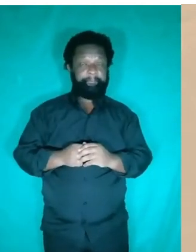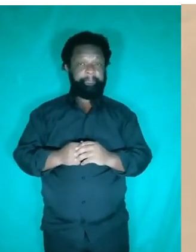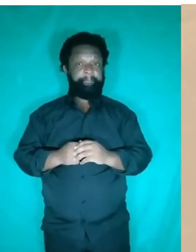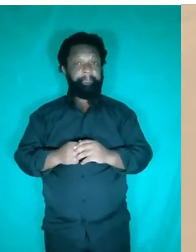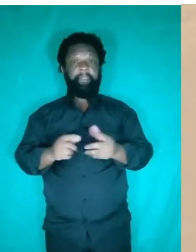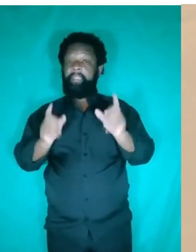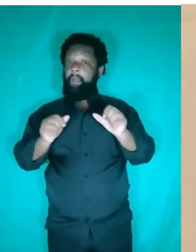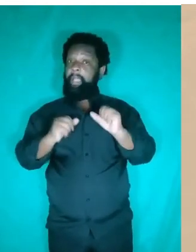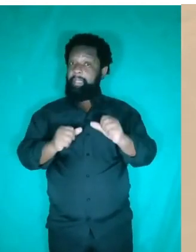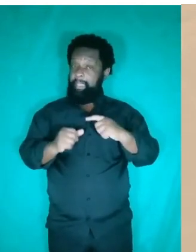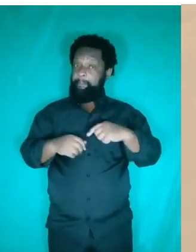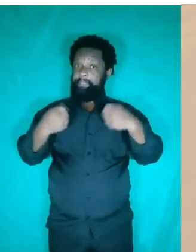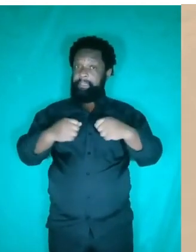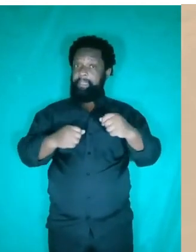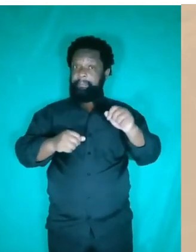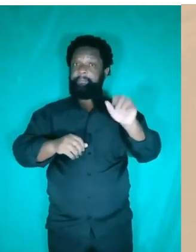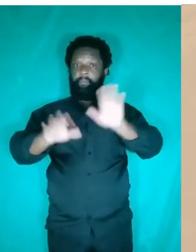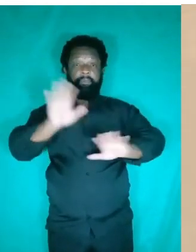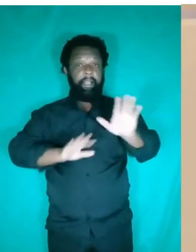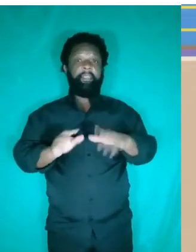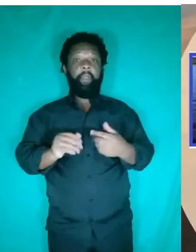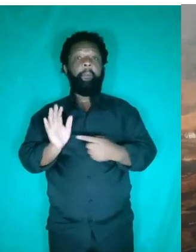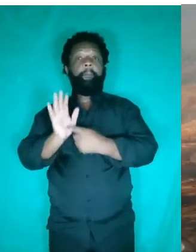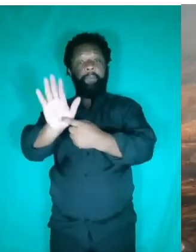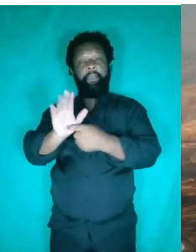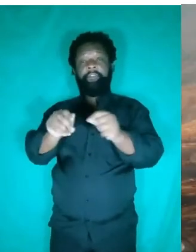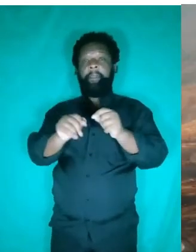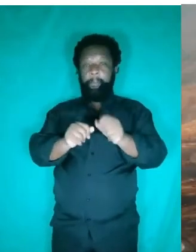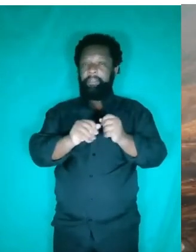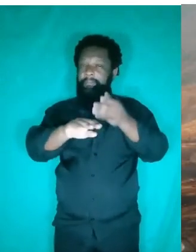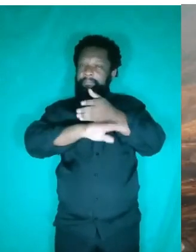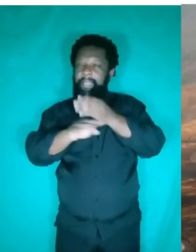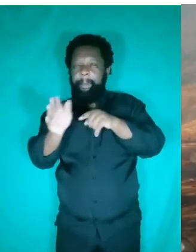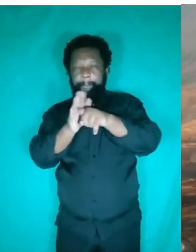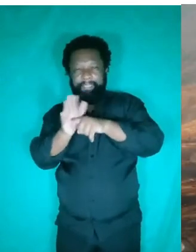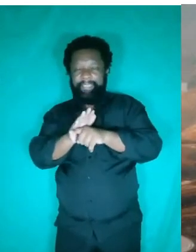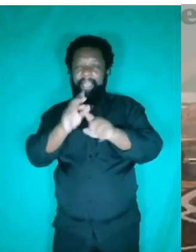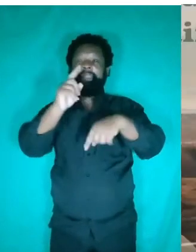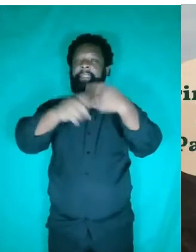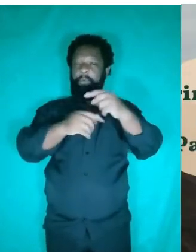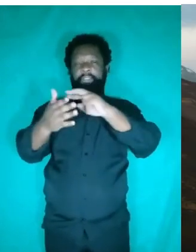Então, é algo interessante que eu coloquei para os alunos acessarem com mais calma. Lerem com mais calma.